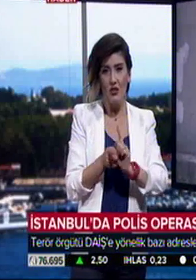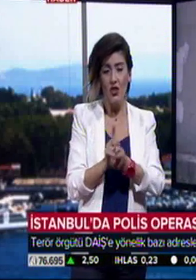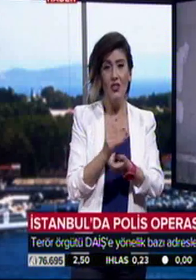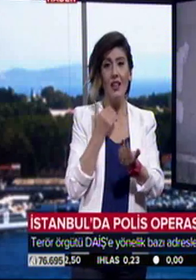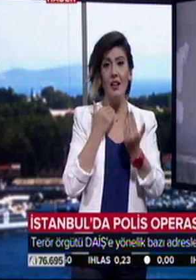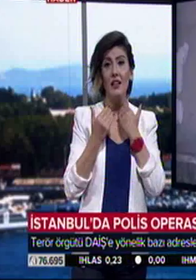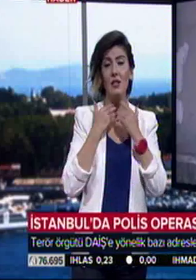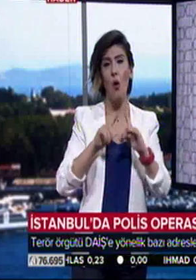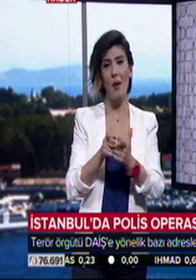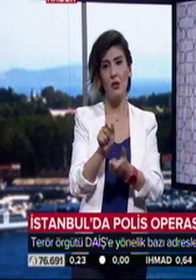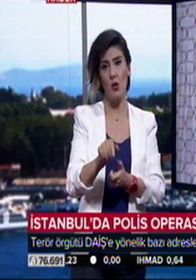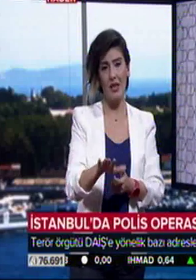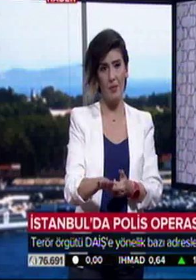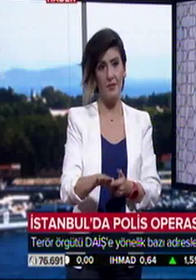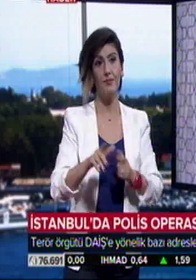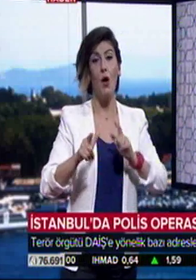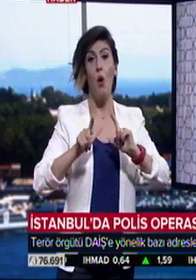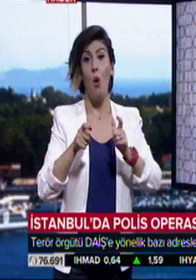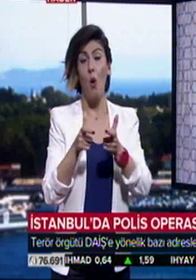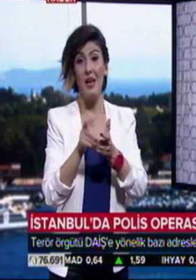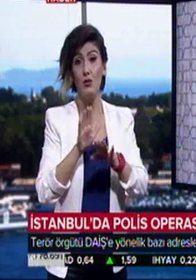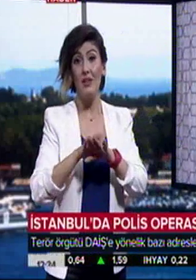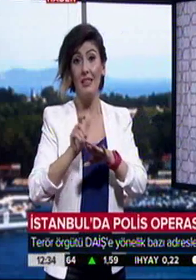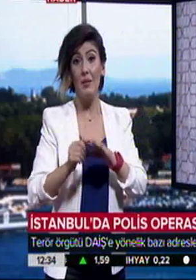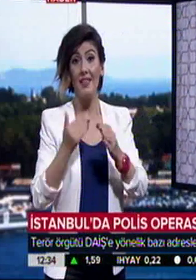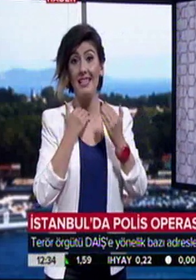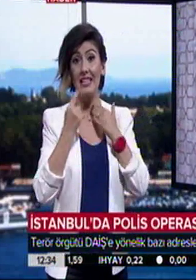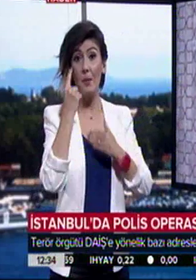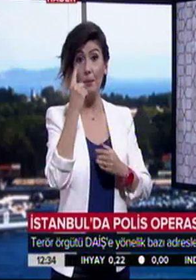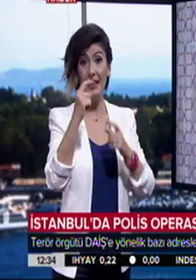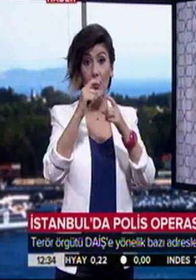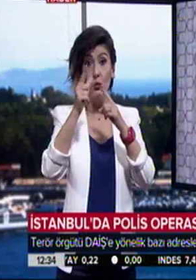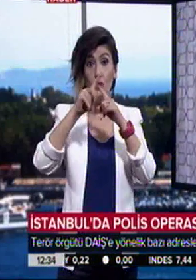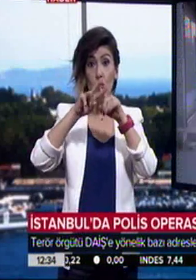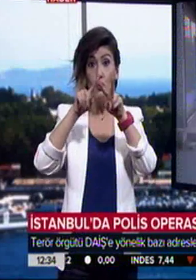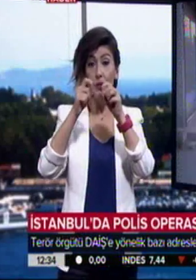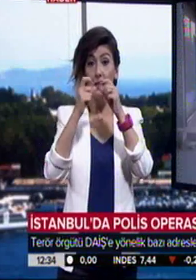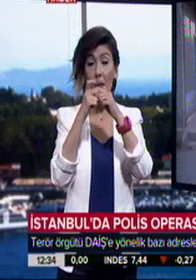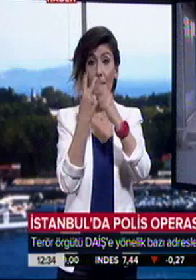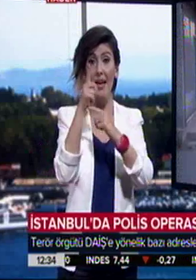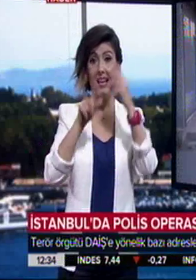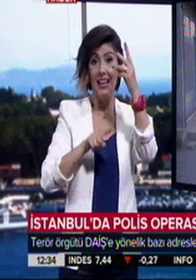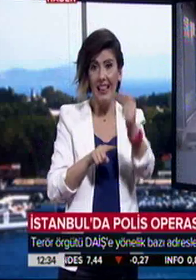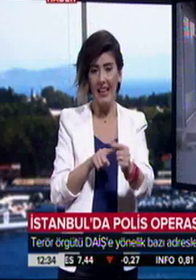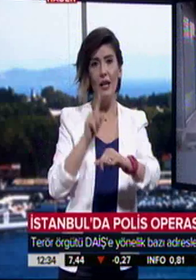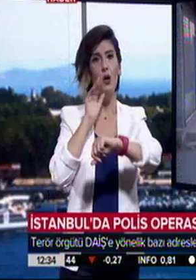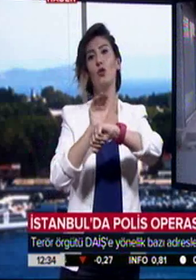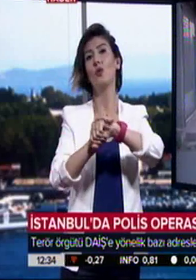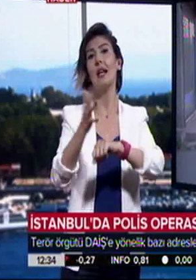çeşitli adreslere operasyon yaptı. Operasyon yapılan adreslerden biri Sultanbeyli'deydi. Gözaltına alınan